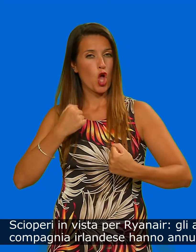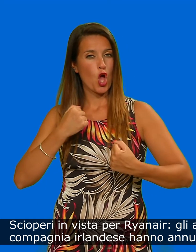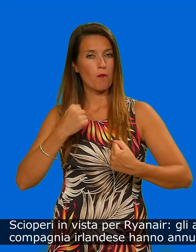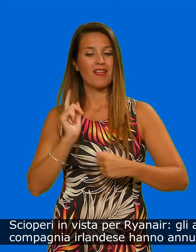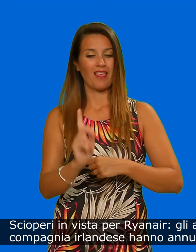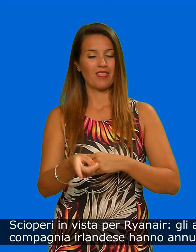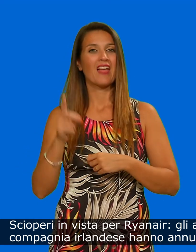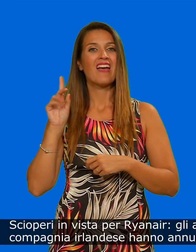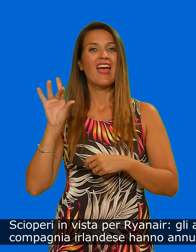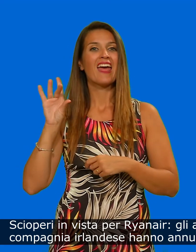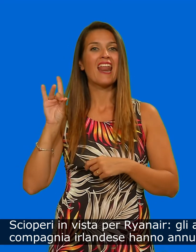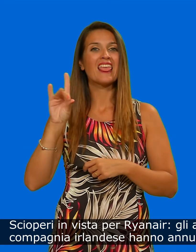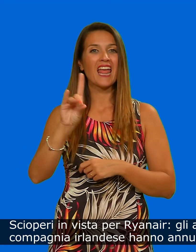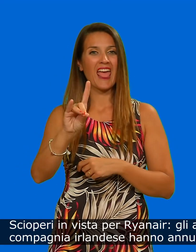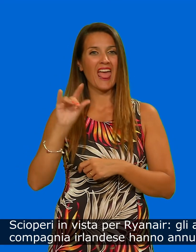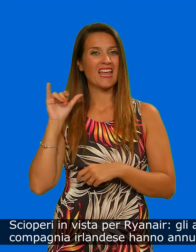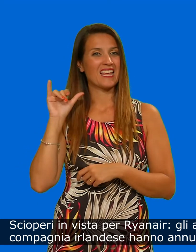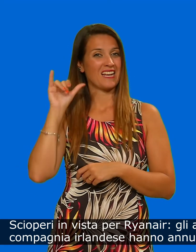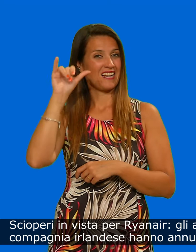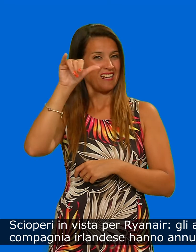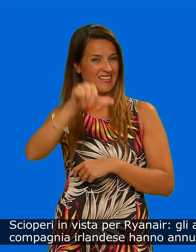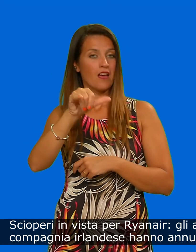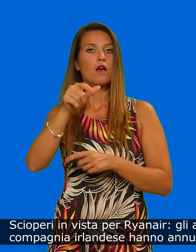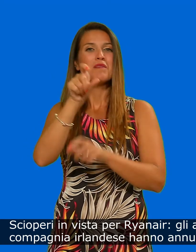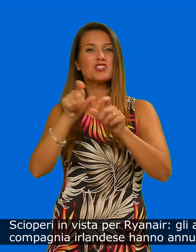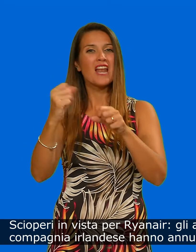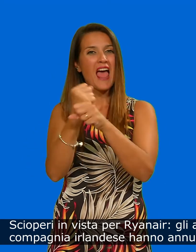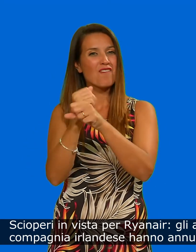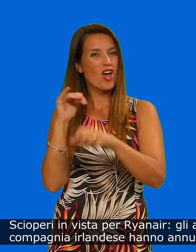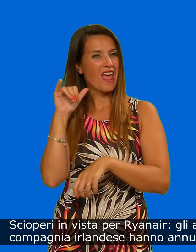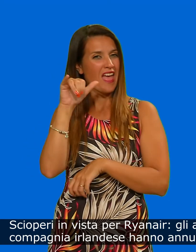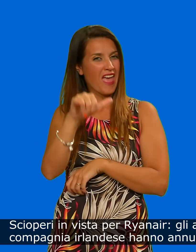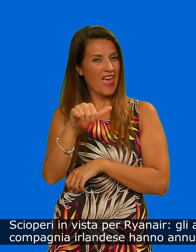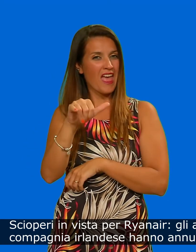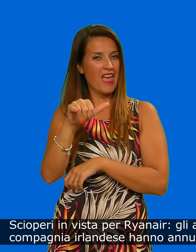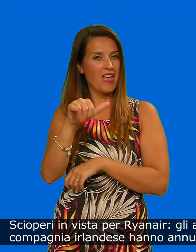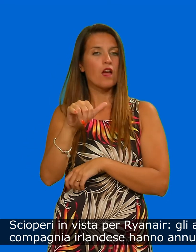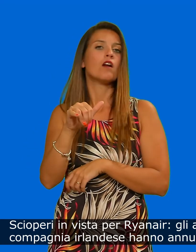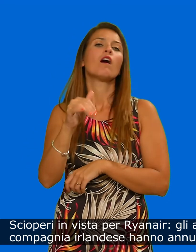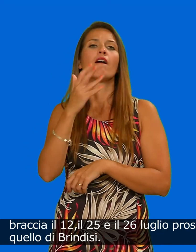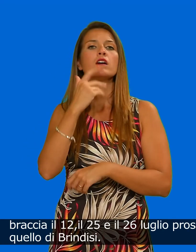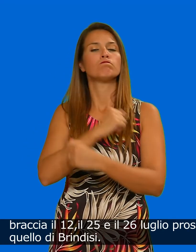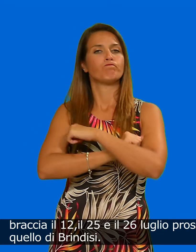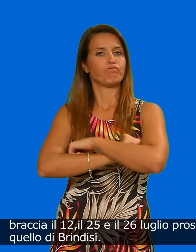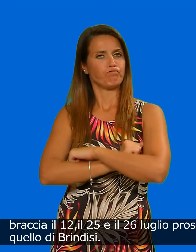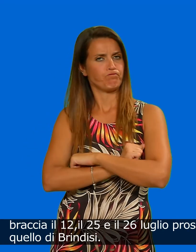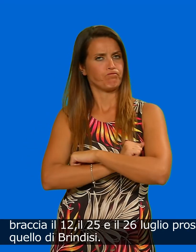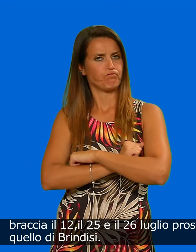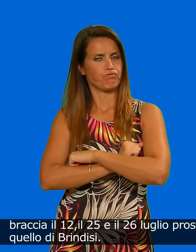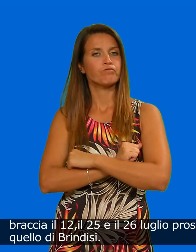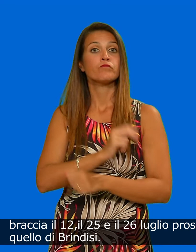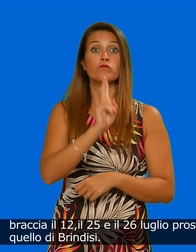Gli assistenti di volo della compagnia irlandese hanno annunciato che incroceranno le braccia il 12,